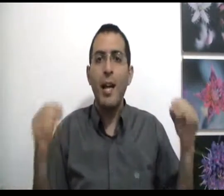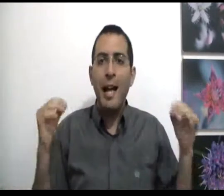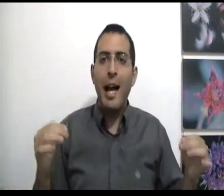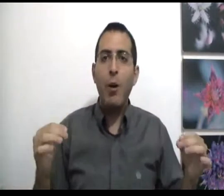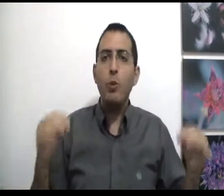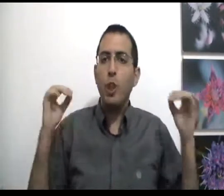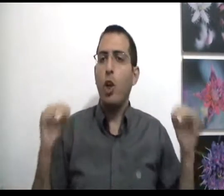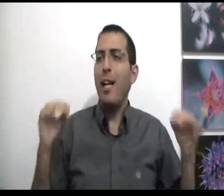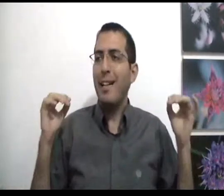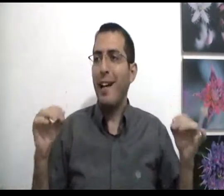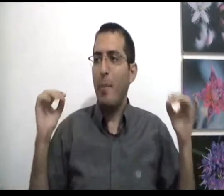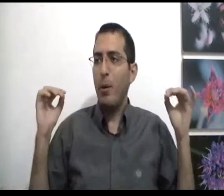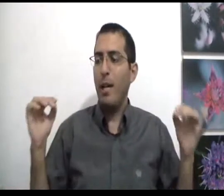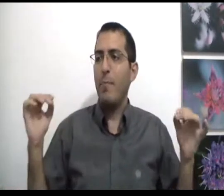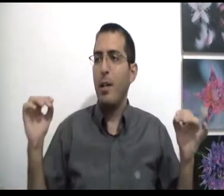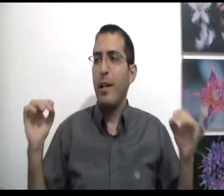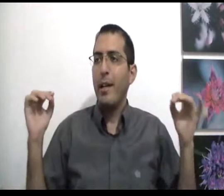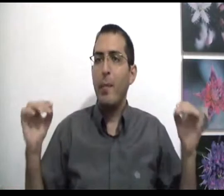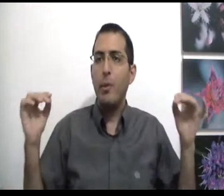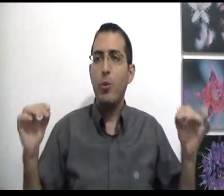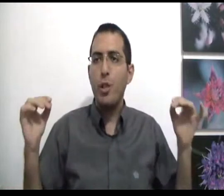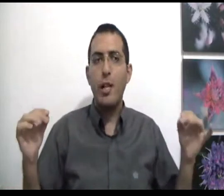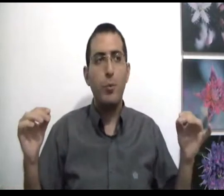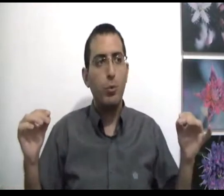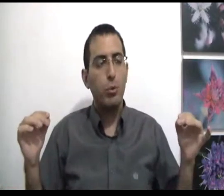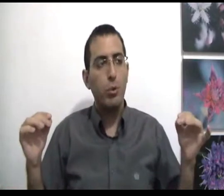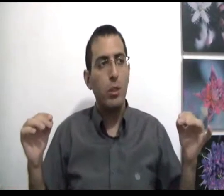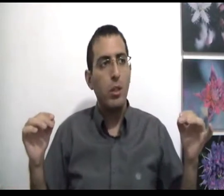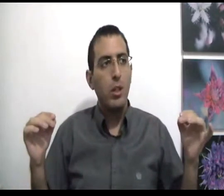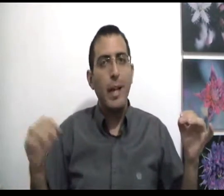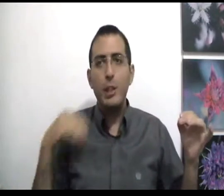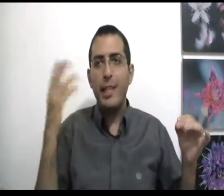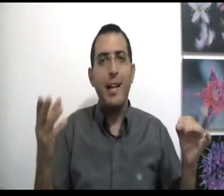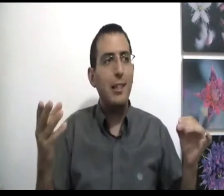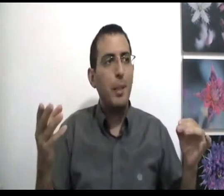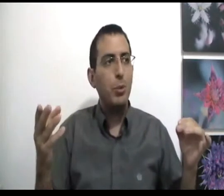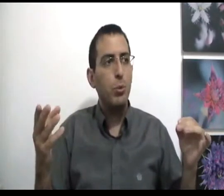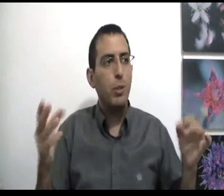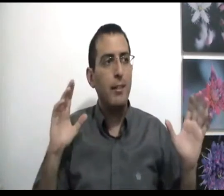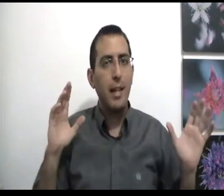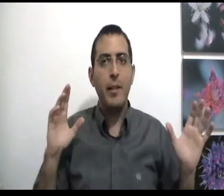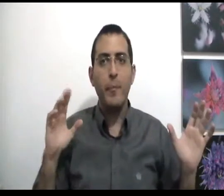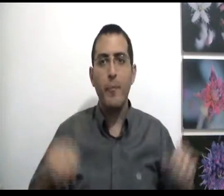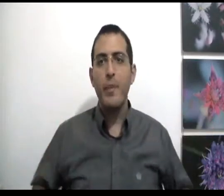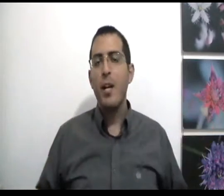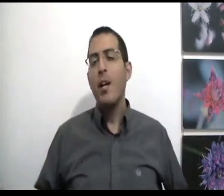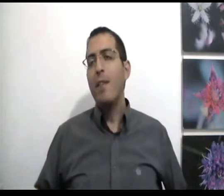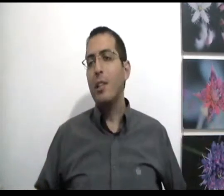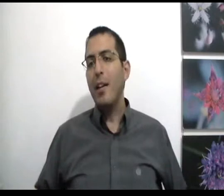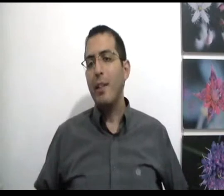הראום הוא שכל הגדרה בעולם היא ביטוי של אלימות בגלל שהגדרת משהו, אתה עלים עכשיו אני